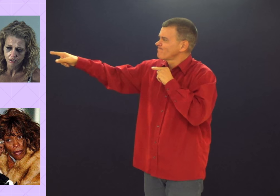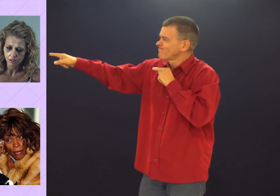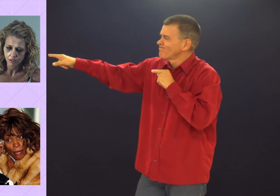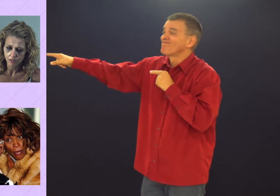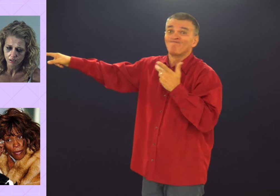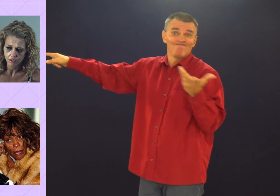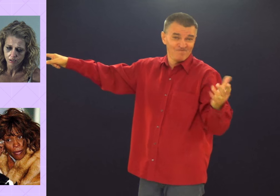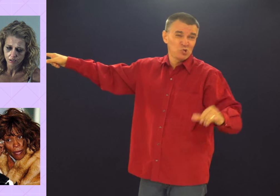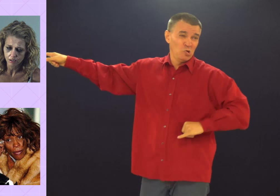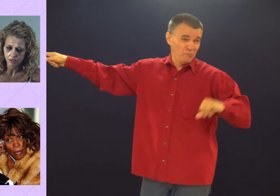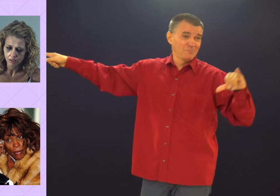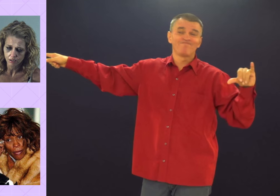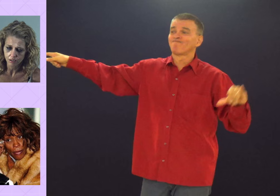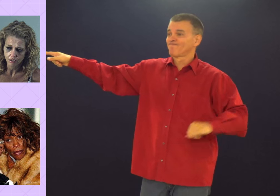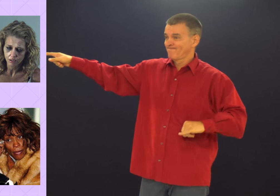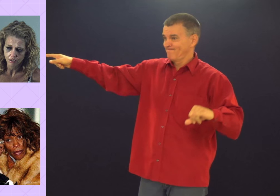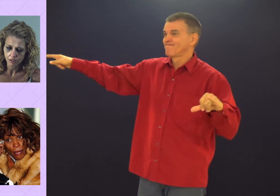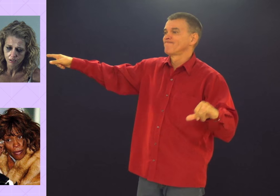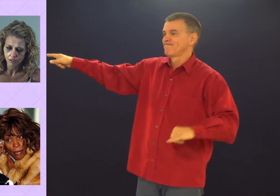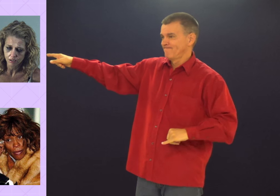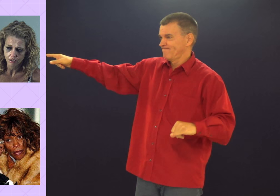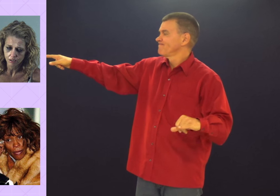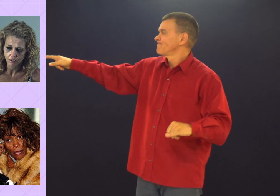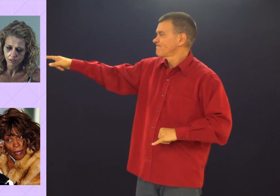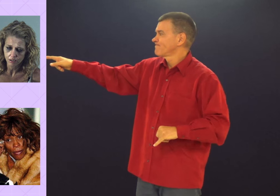Sério. O rosto dela não está bom. Está horrível.